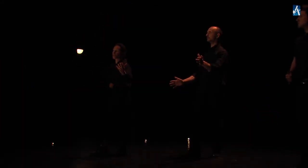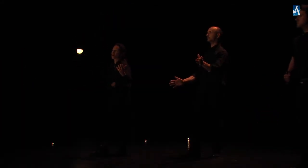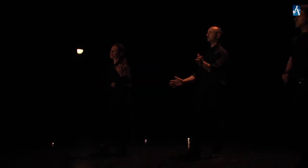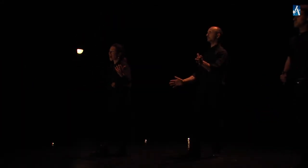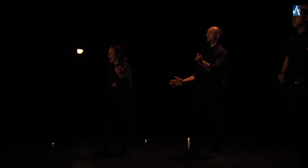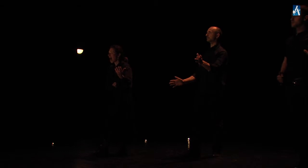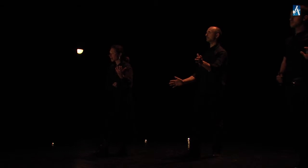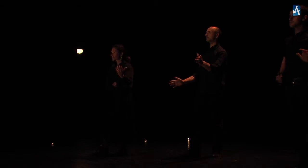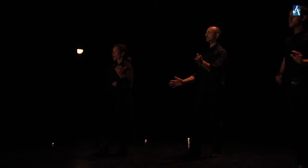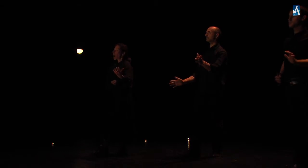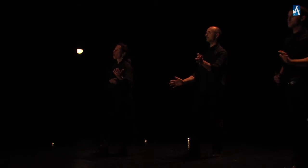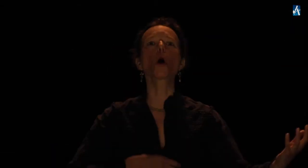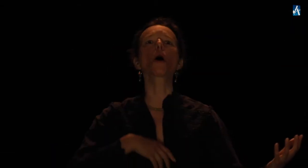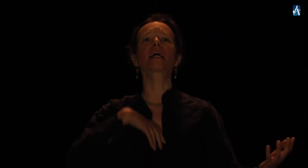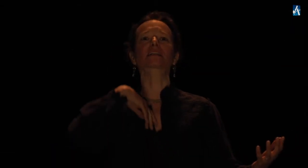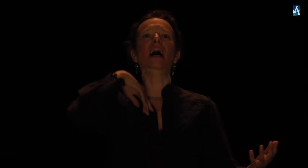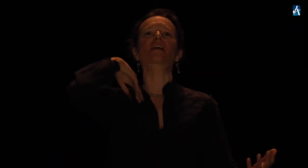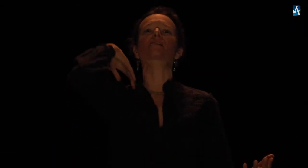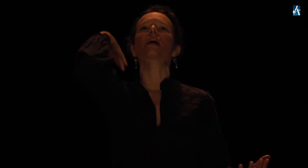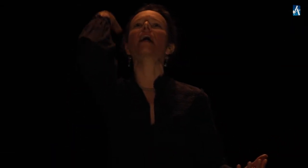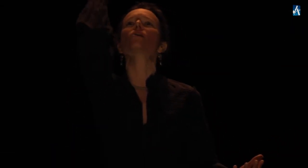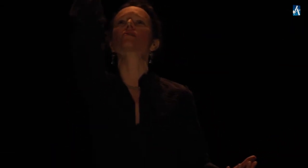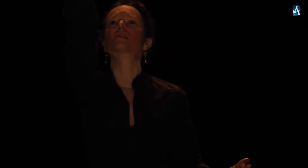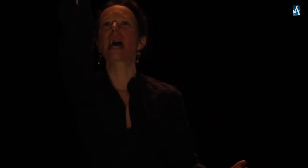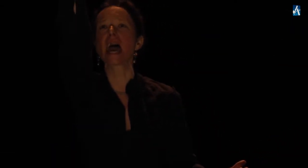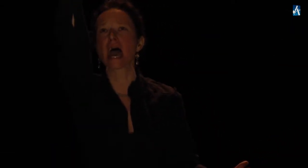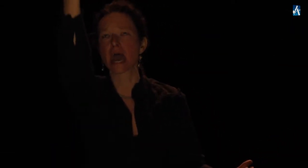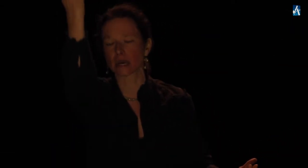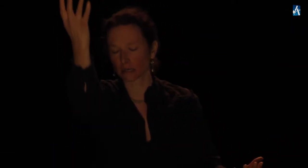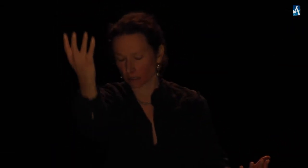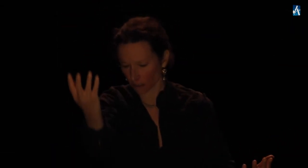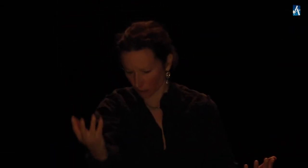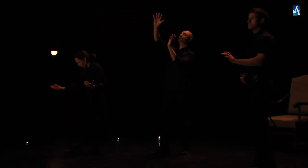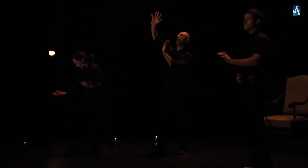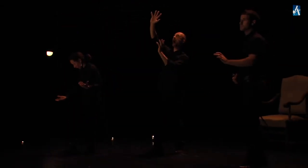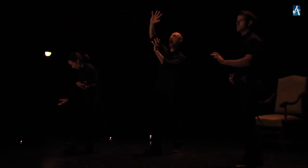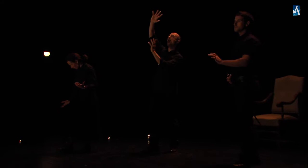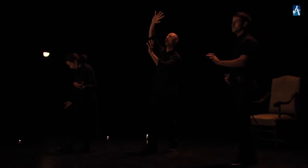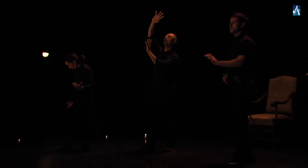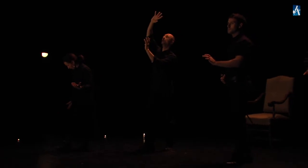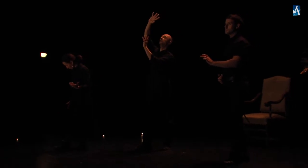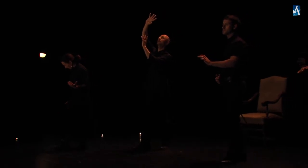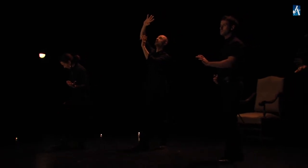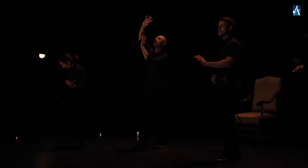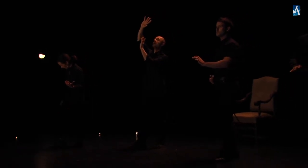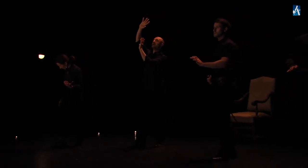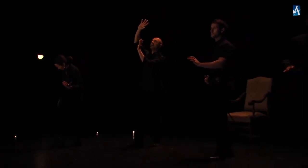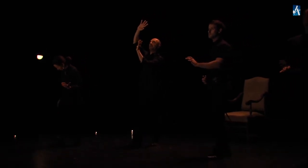poignarte Lui traverser le ciel Oh, Dieu ! L